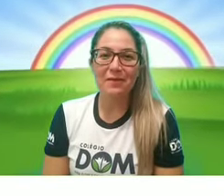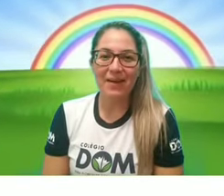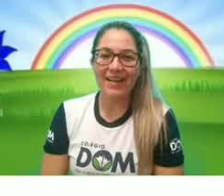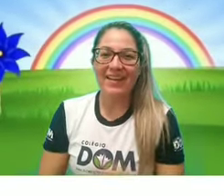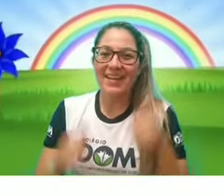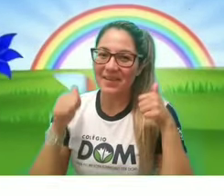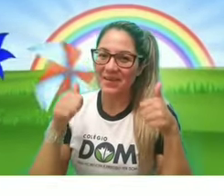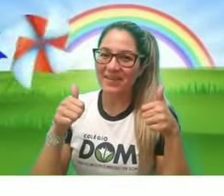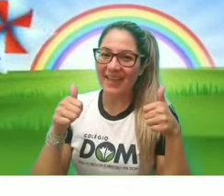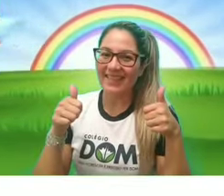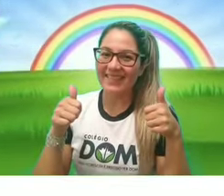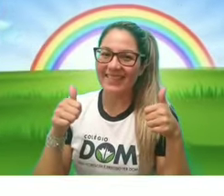papai. Combinado?